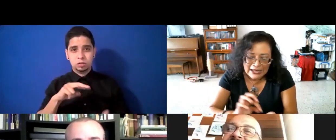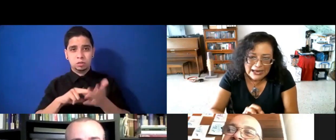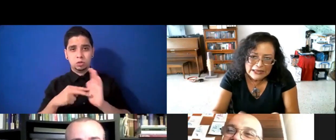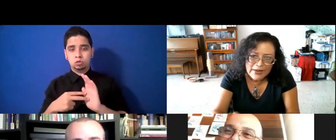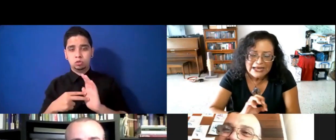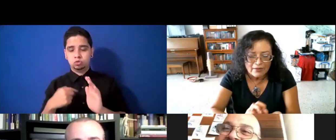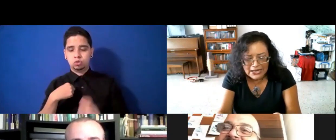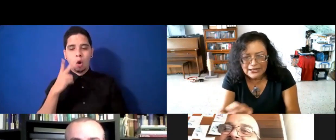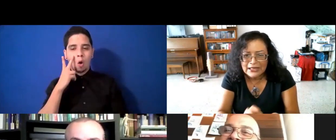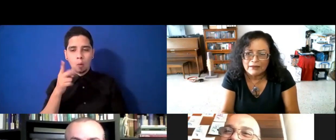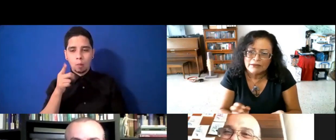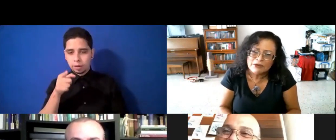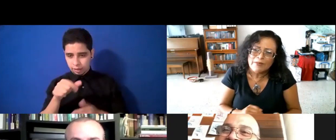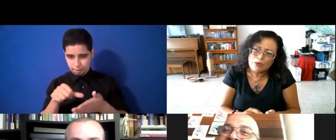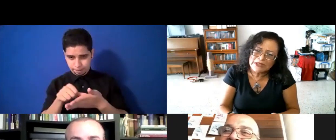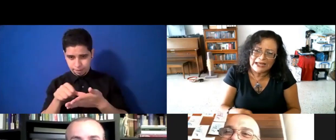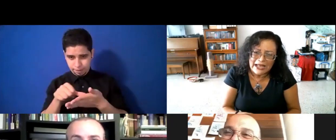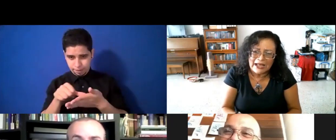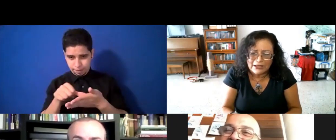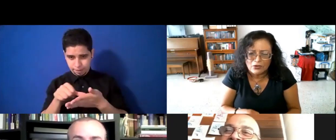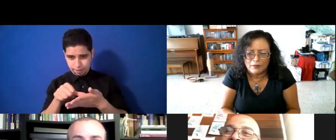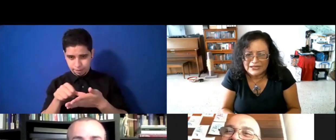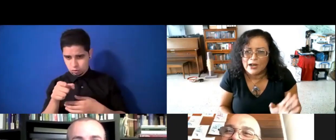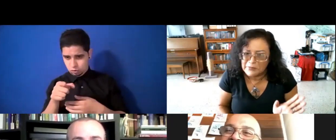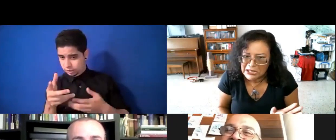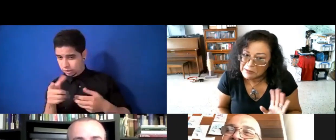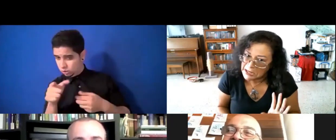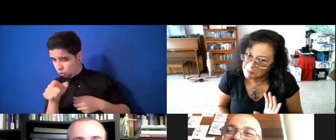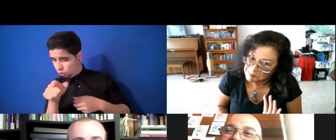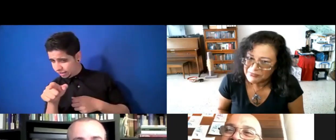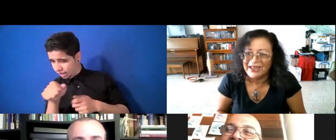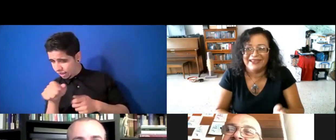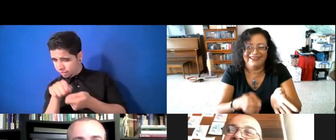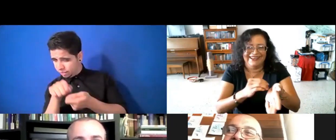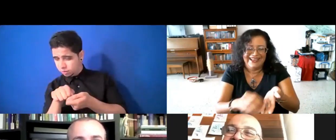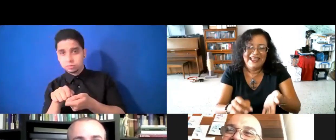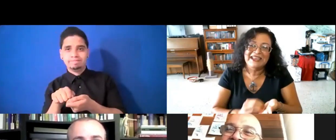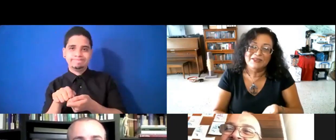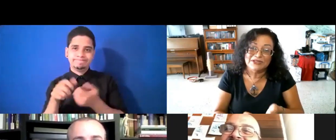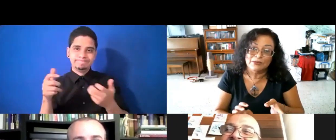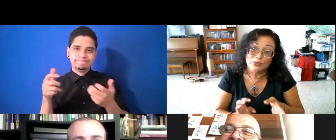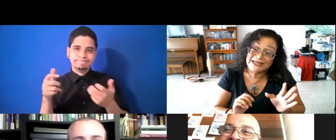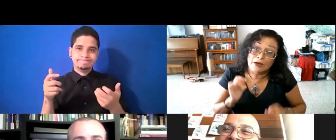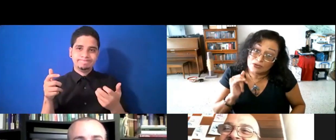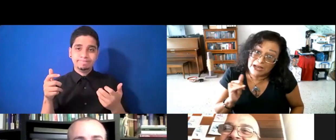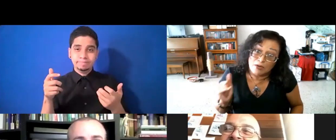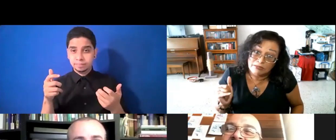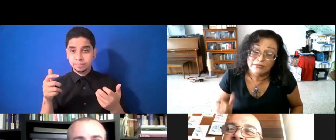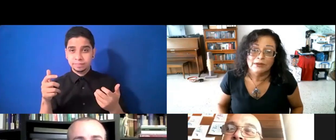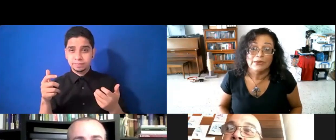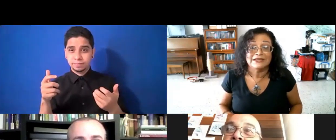esta página, vi esta, yo me gustaría esto, comprárselo a un medio, ¿verdad? Y entonces tú le dices, Jócelo. Y me